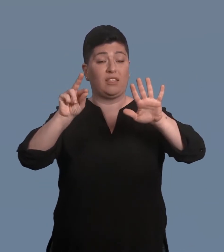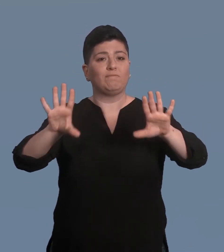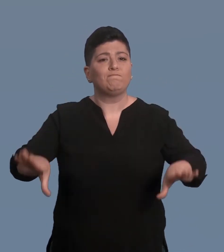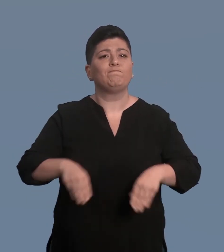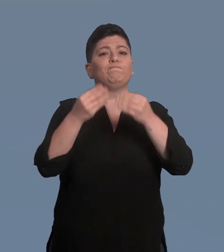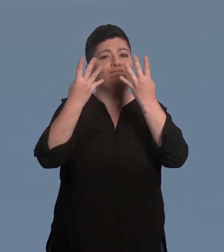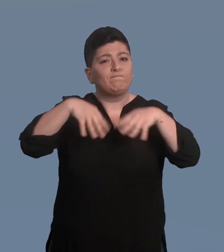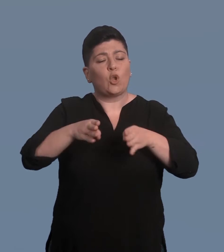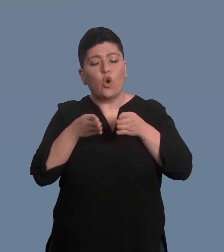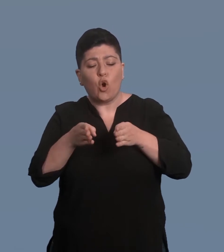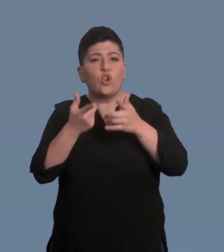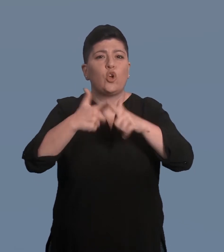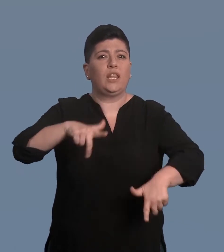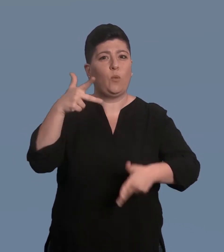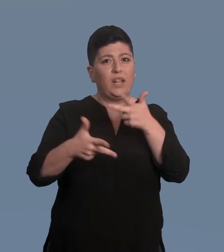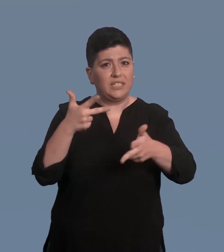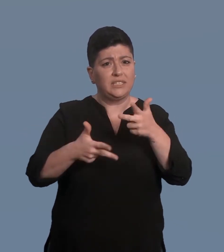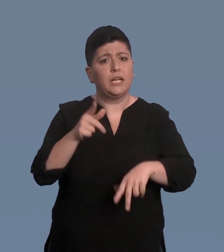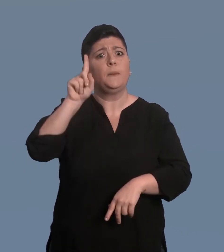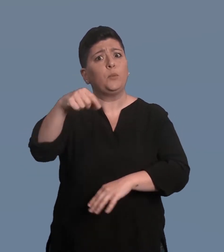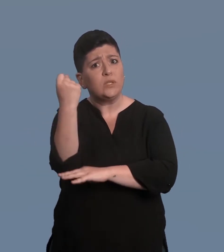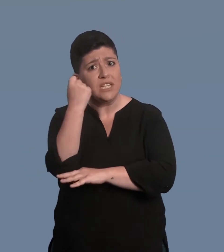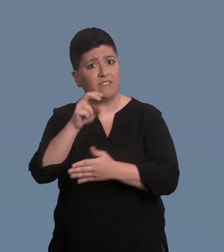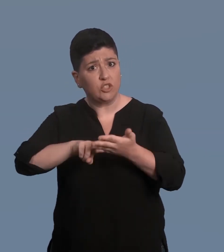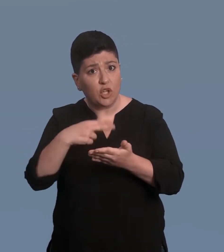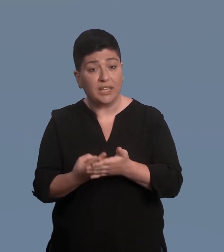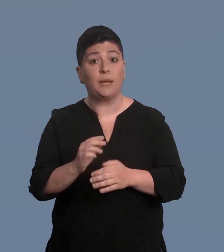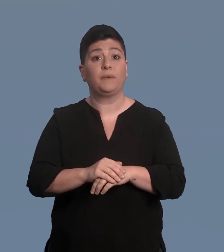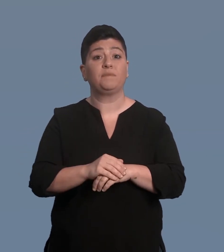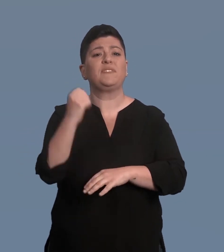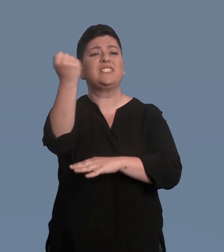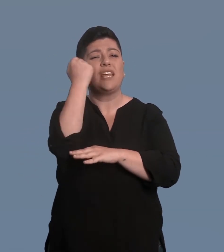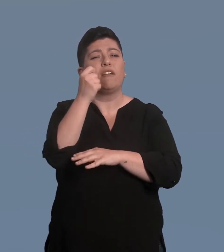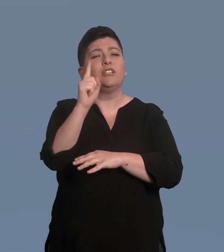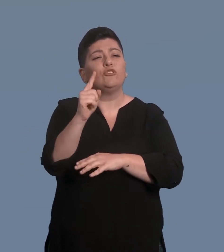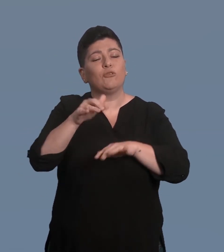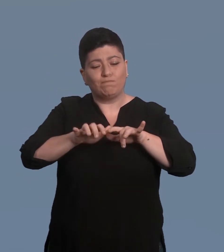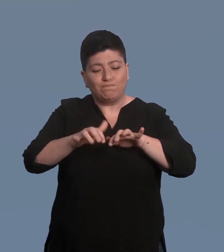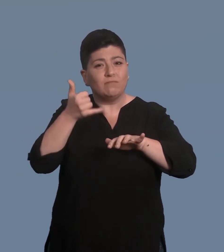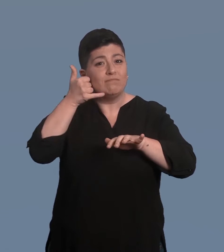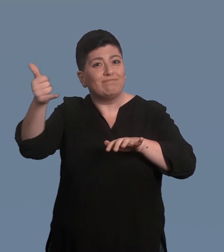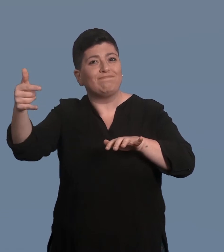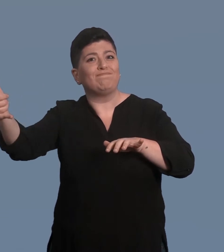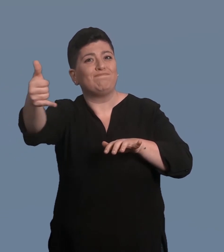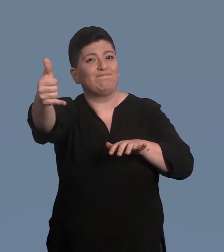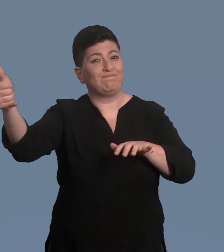pressione che, a partire dagli anni 80, si è cominciato ad organizzare corsi di lingua dei segni e a offrire servizi di